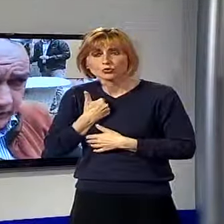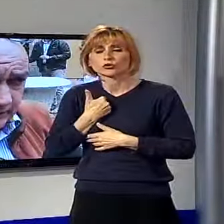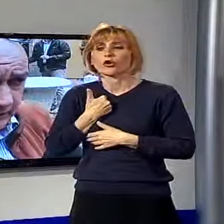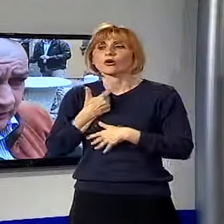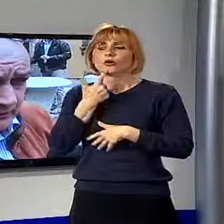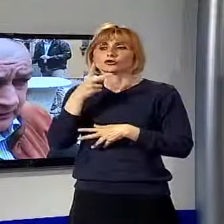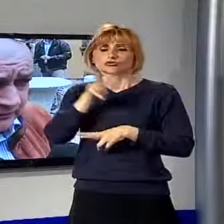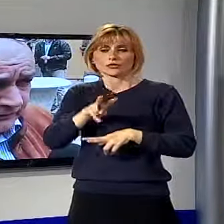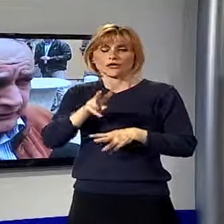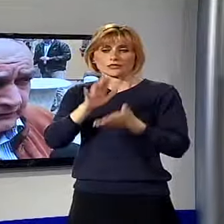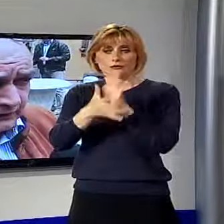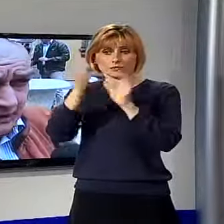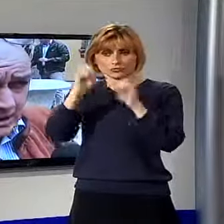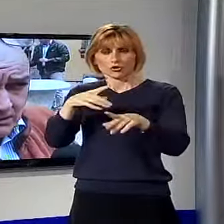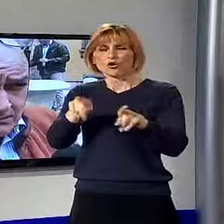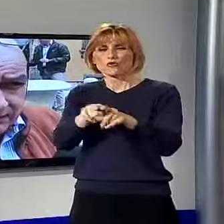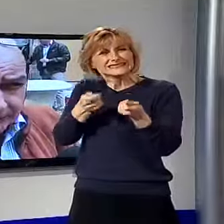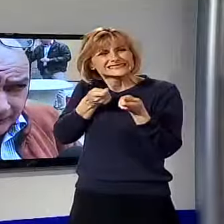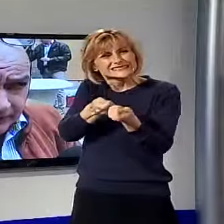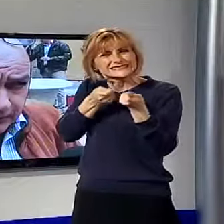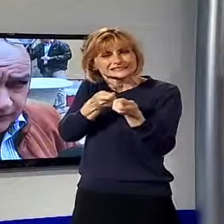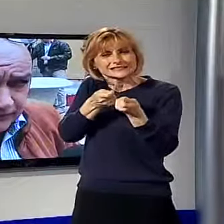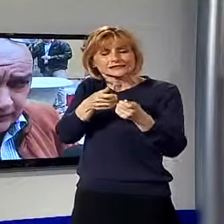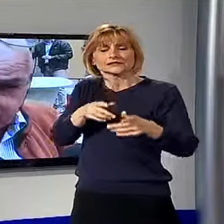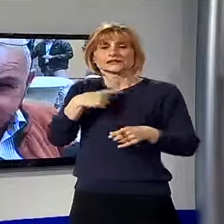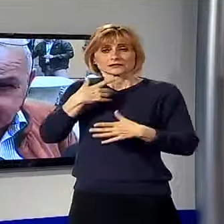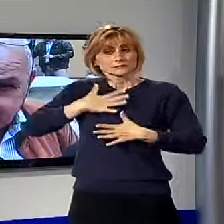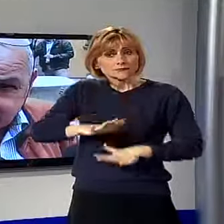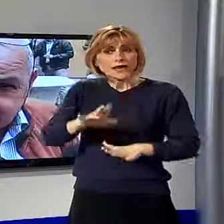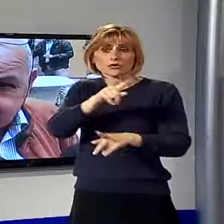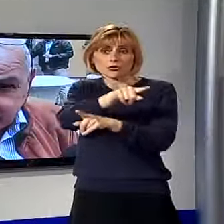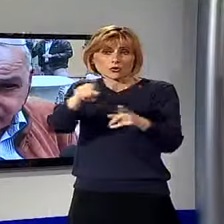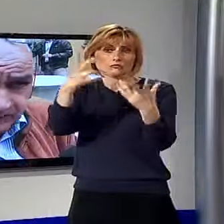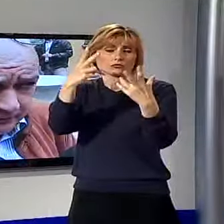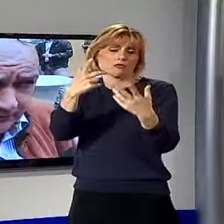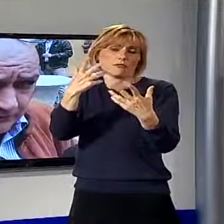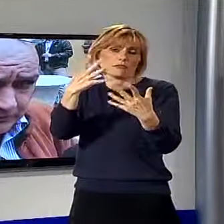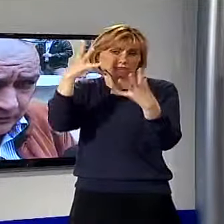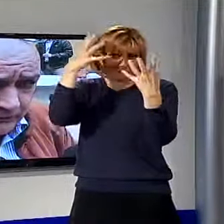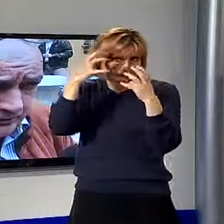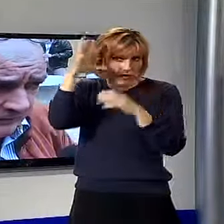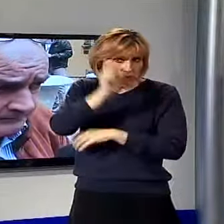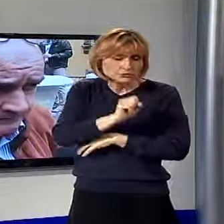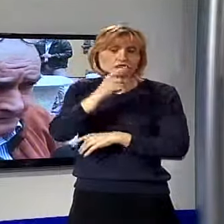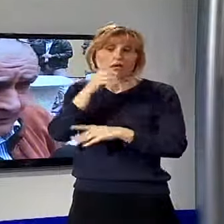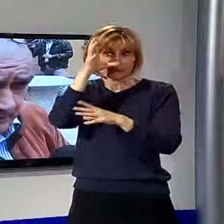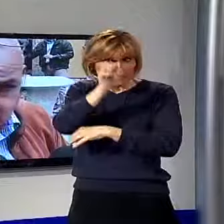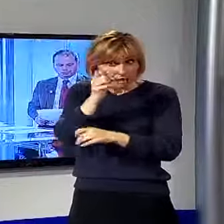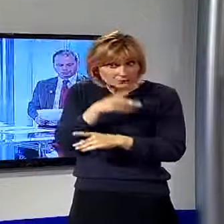scossone con le mie dimissioni e spero che questo sia recepito. Se è recepito siamo pronti a collaborare.